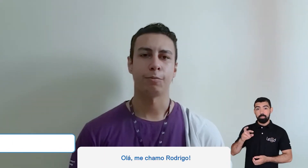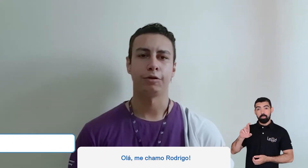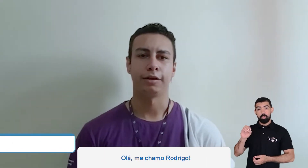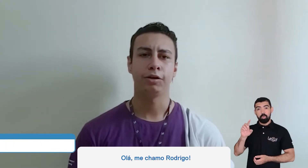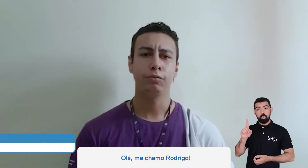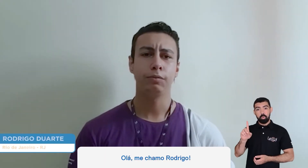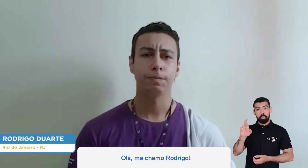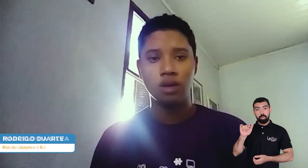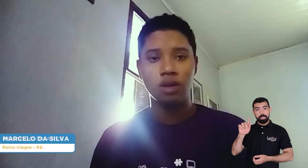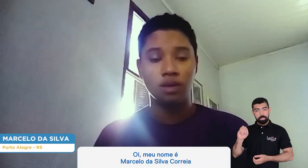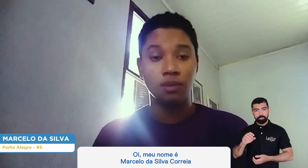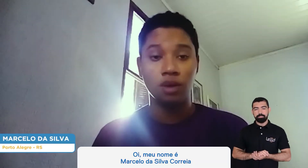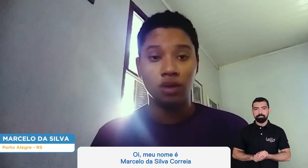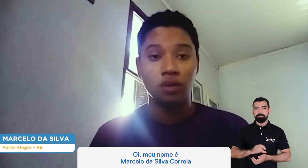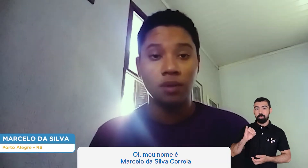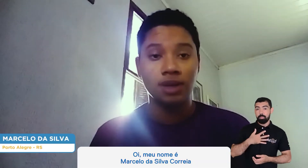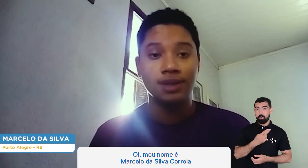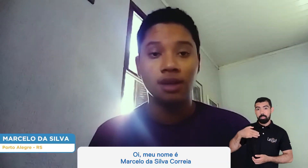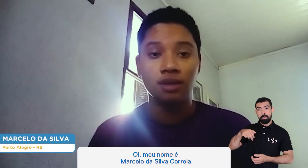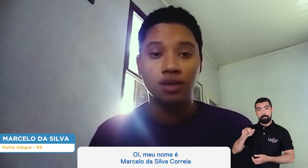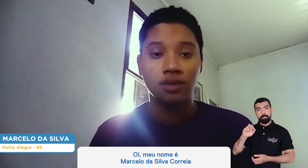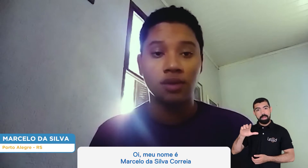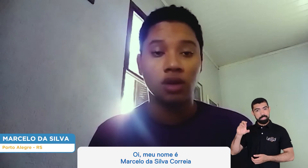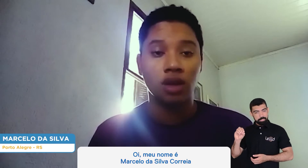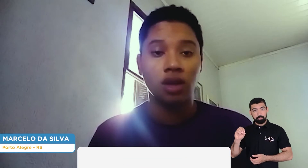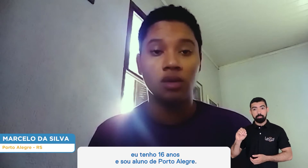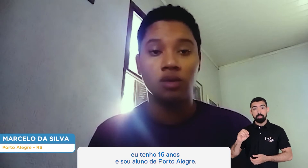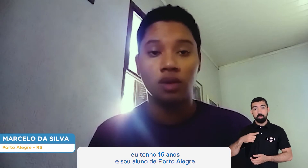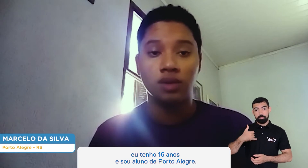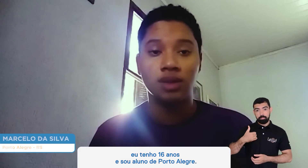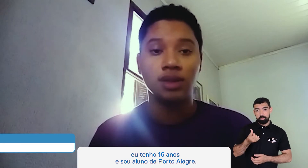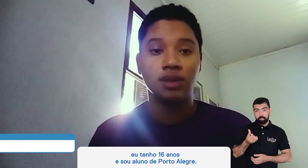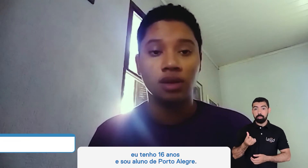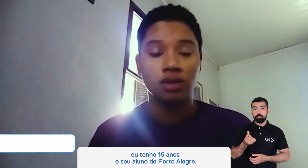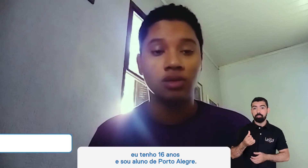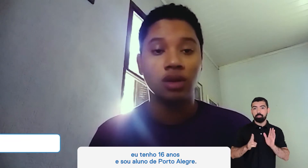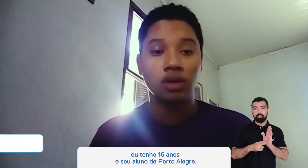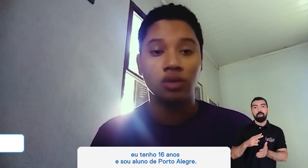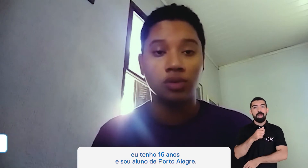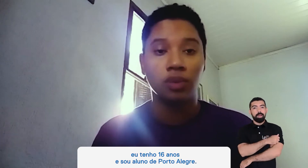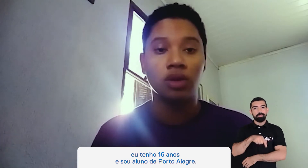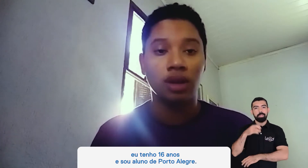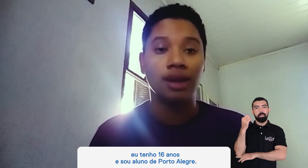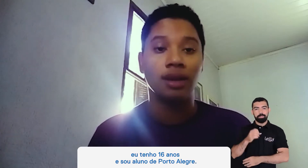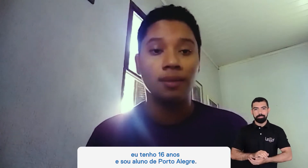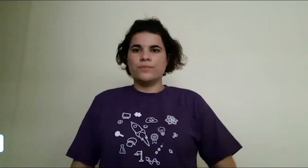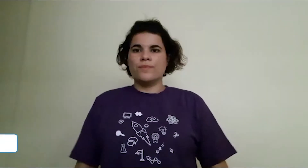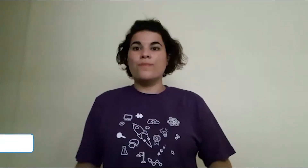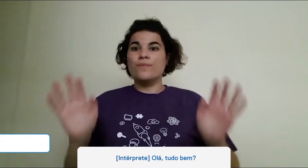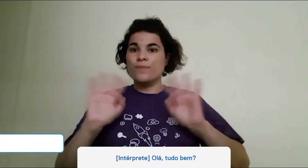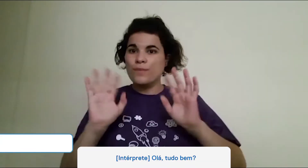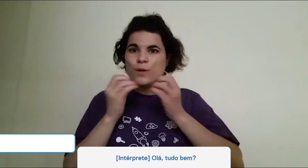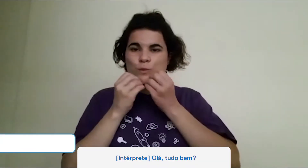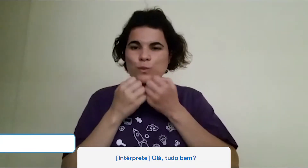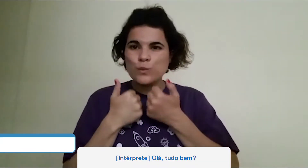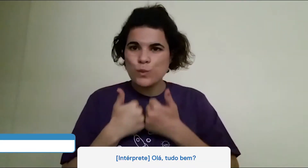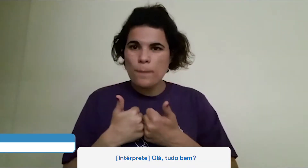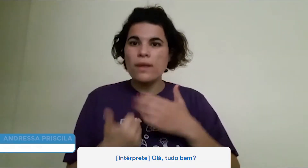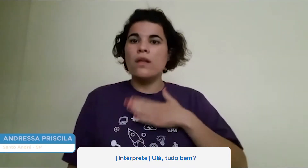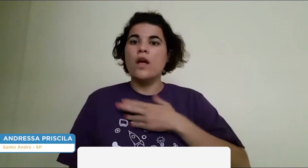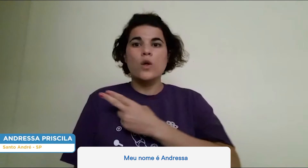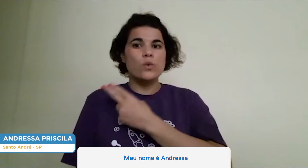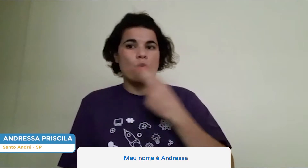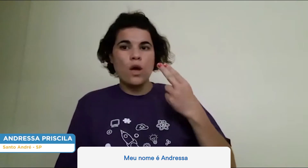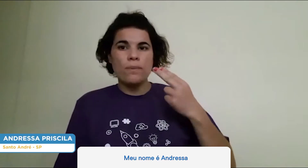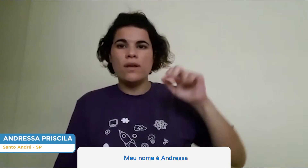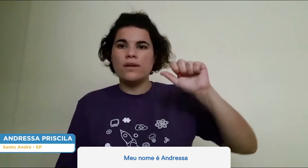Olá, me chamo Rodrigo. Bom, meu nome é Marcelo da Silva Corrêa, eu tenho 16 anos e sou aluna de Porto Alegre. Olá, tudo bem?